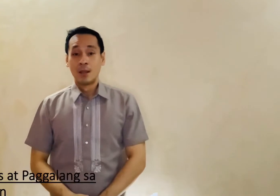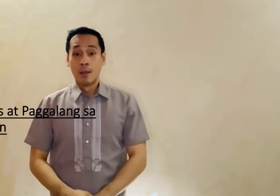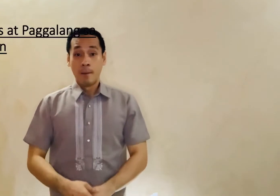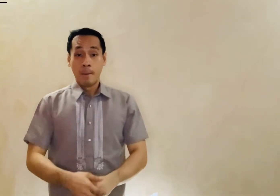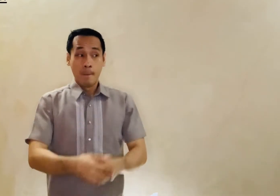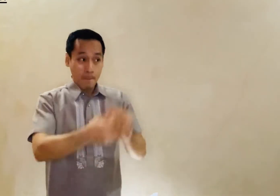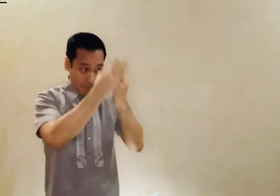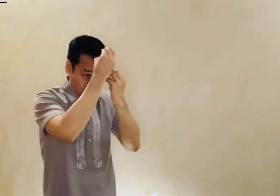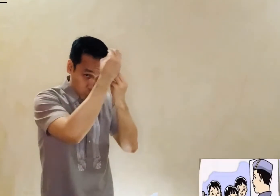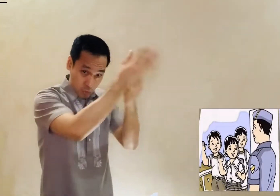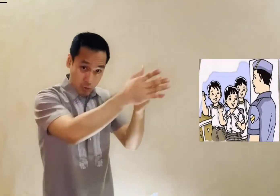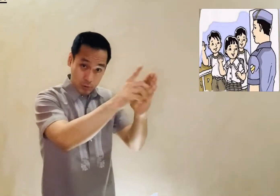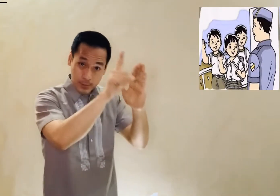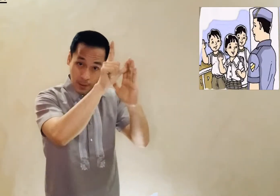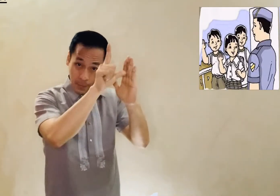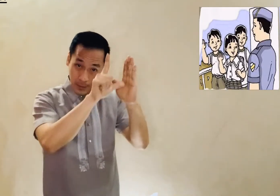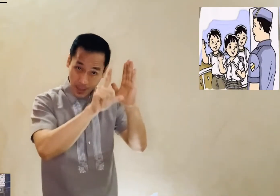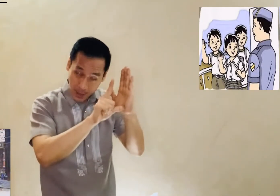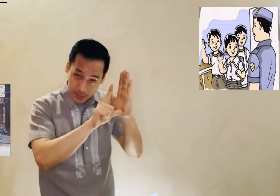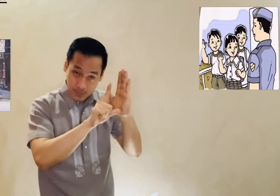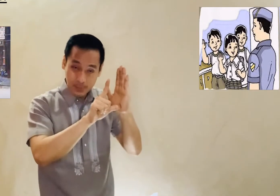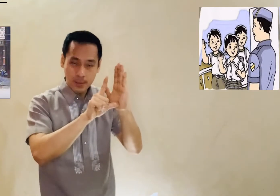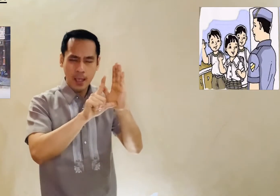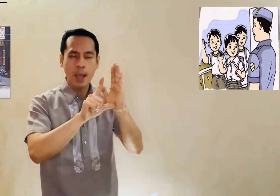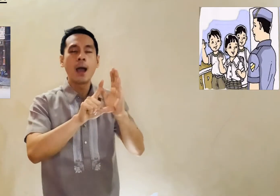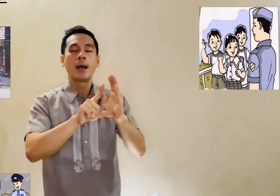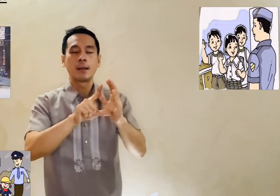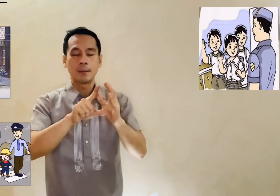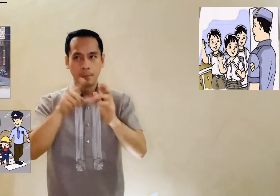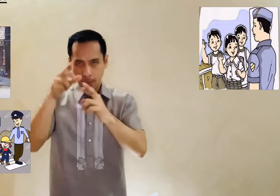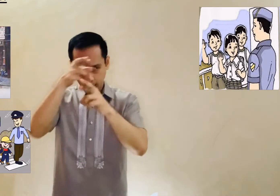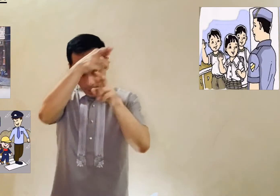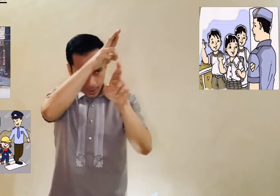Pagsunod sa batas at paggalang sa may kapangyarihan